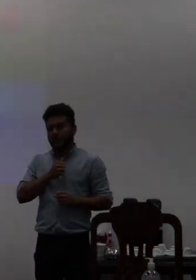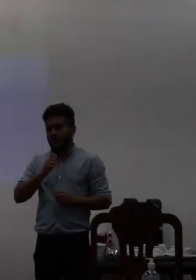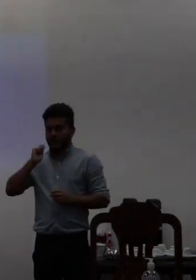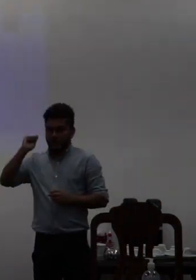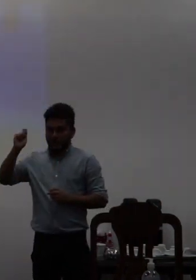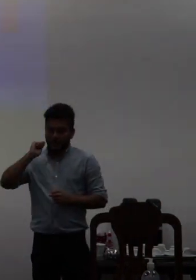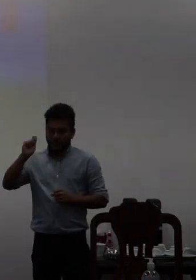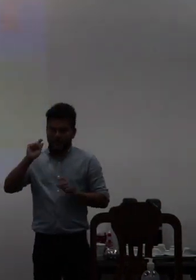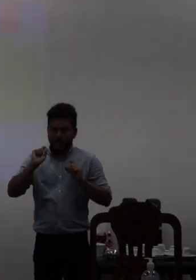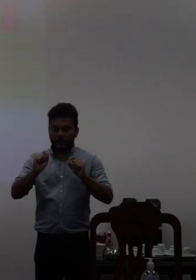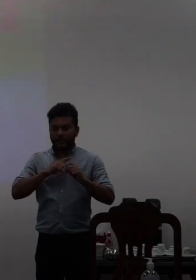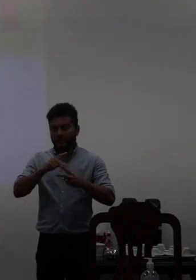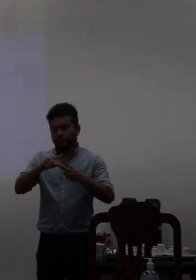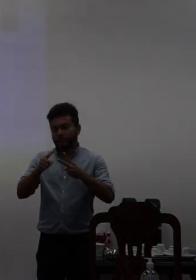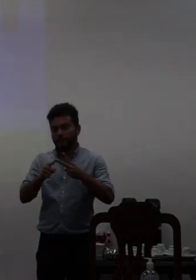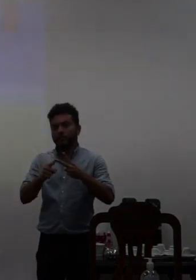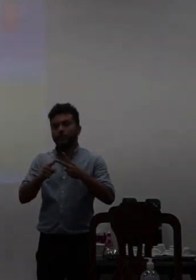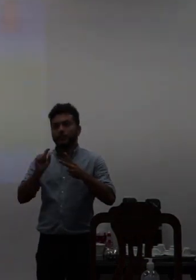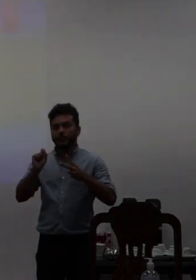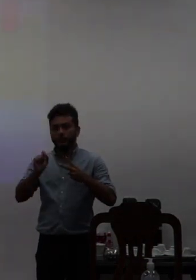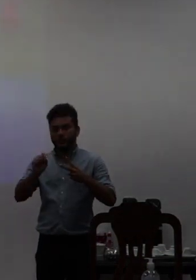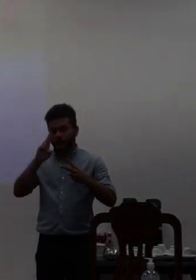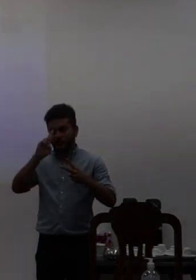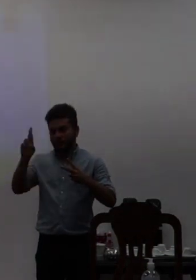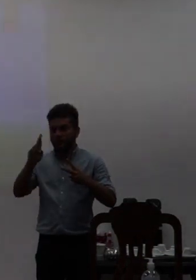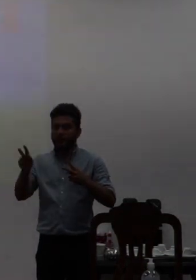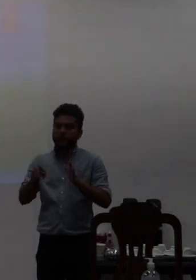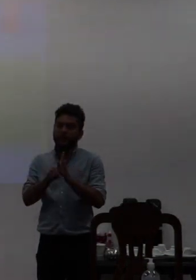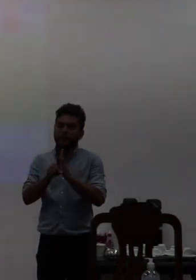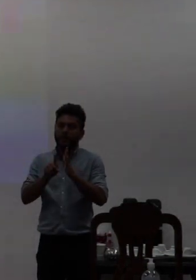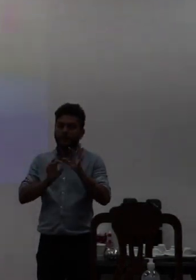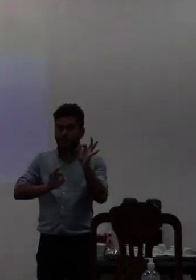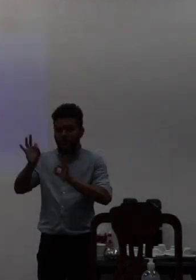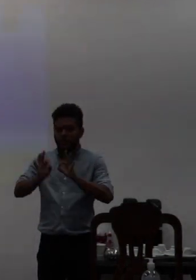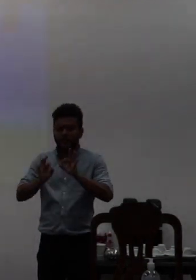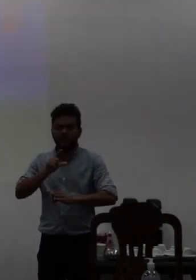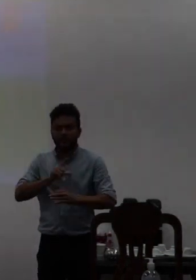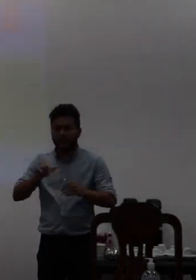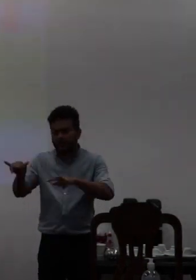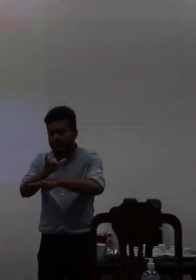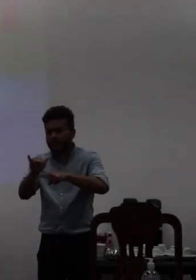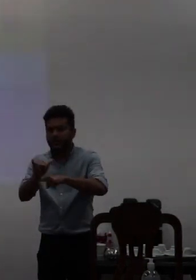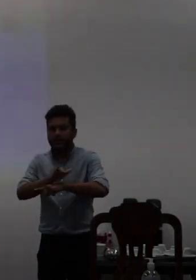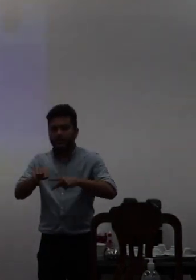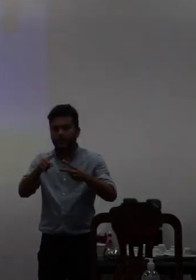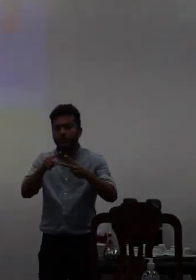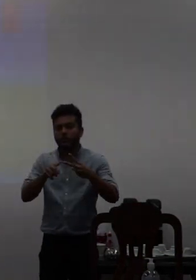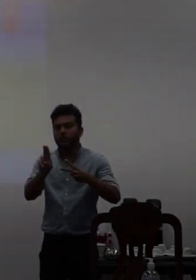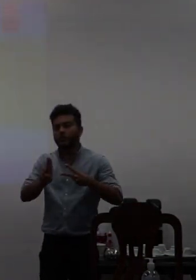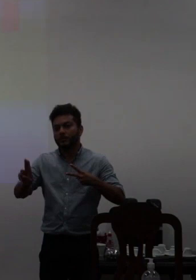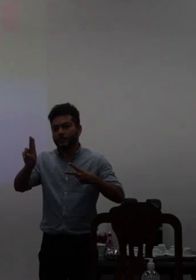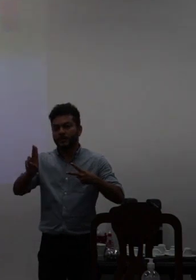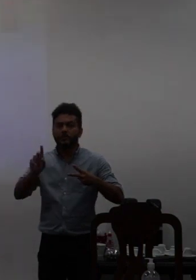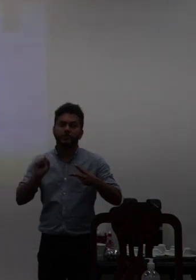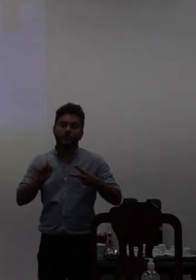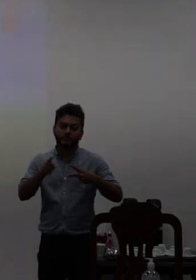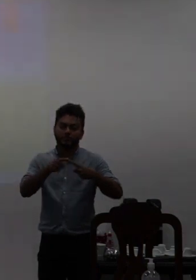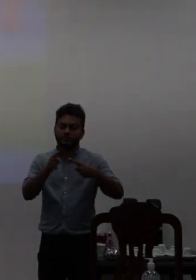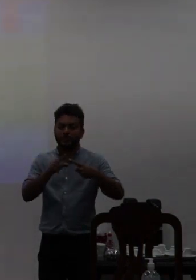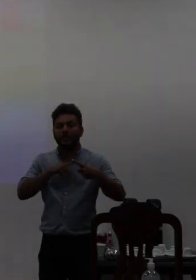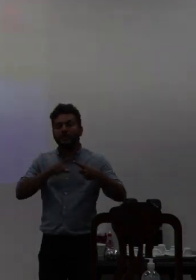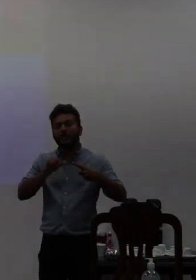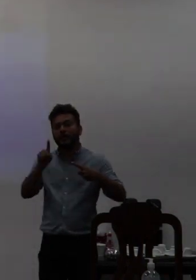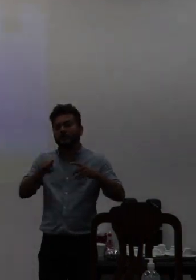dois Projetores de Planejamento nós escolhemos estrategicamente duas universidades uma universidade que tinha uma